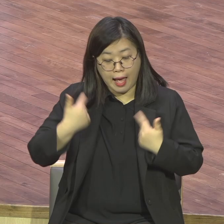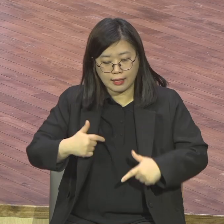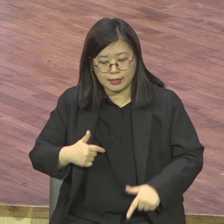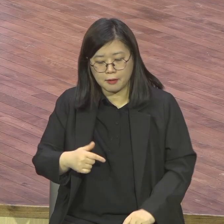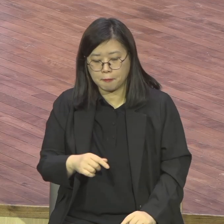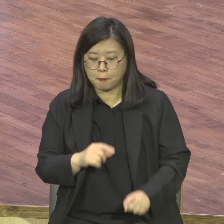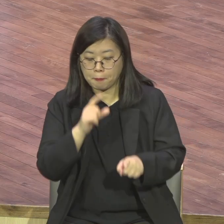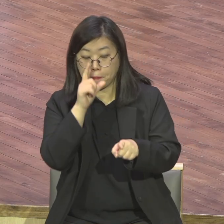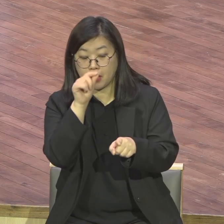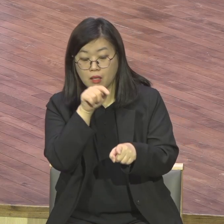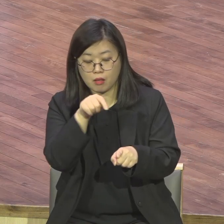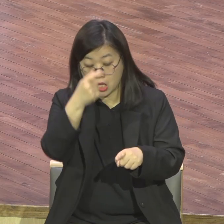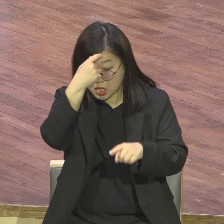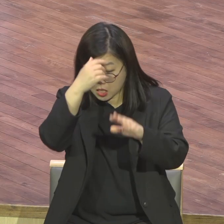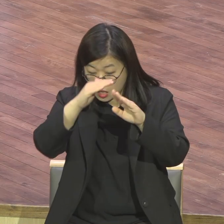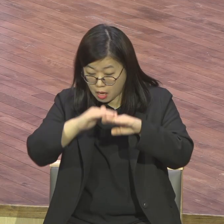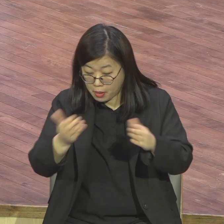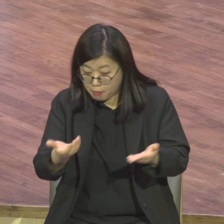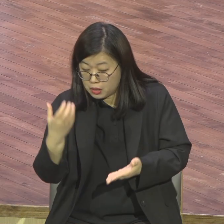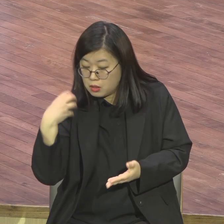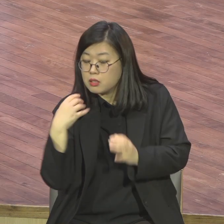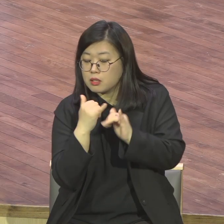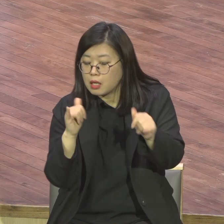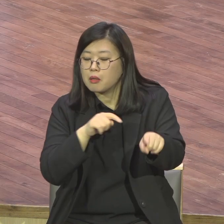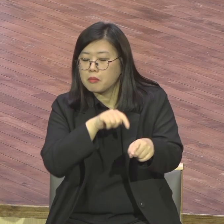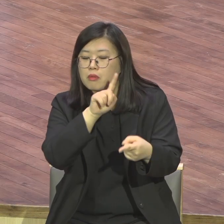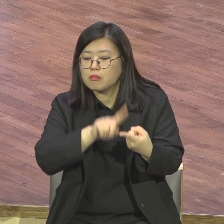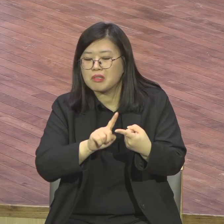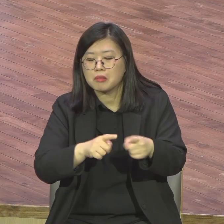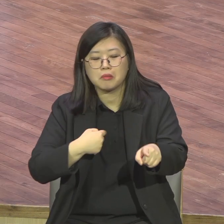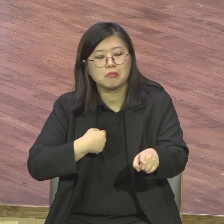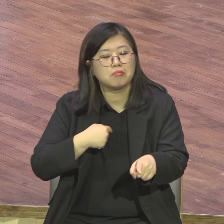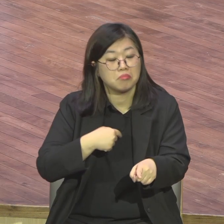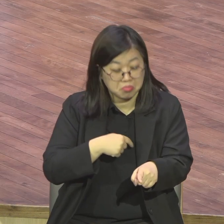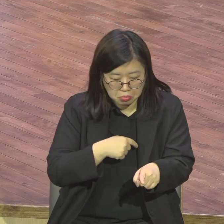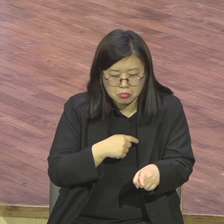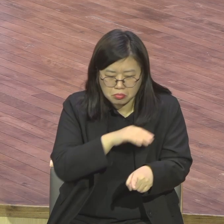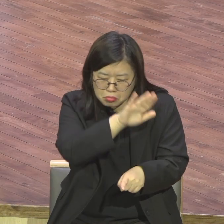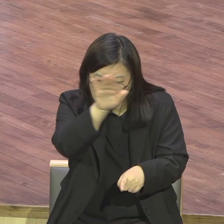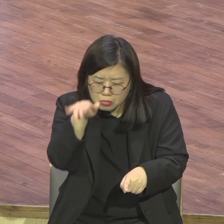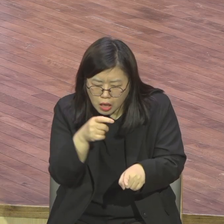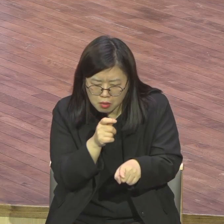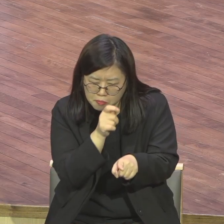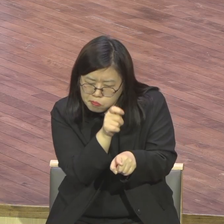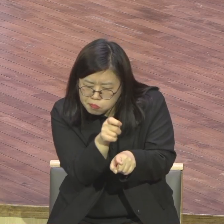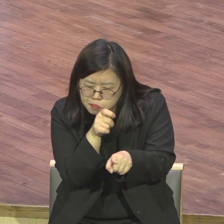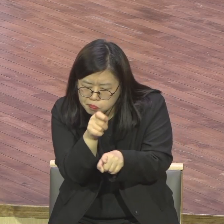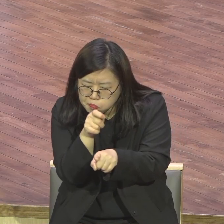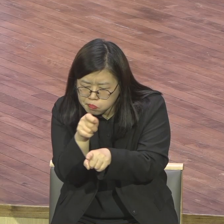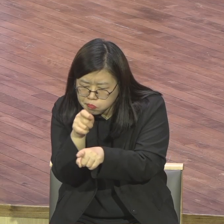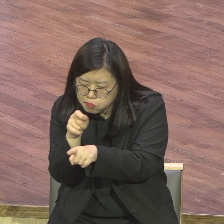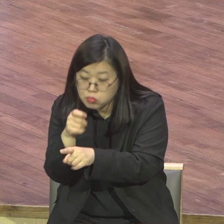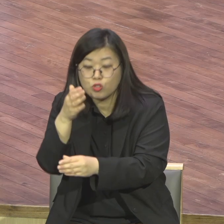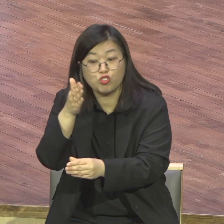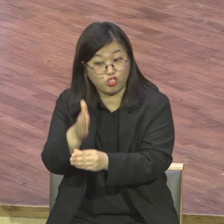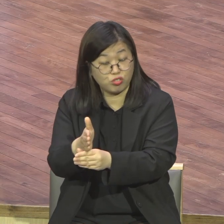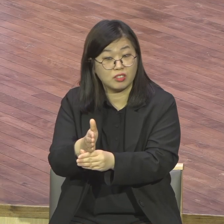딱 서면 영적 상태에 영적 나이 다 나와버려요. 그래서 여러분들 얼마 안 된 분들 집권 맡다가 앞에 서는 거